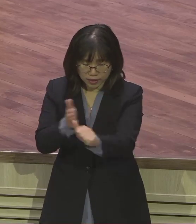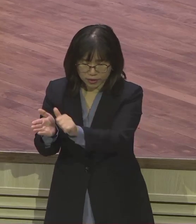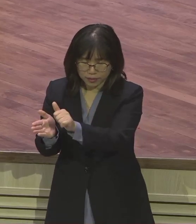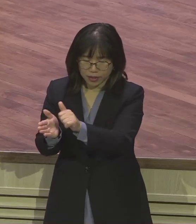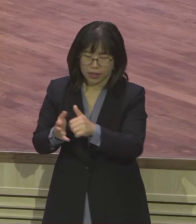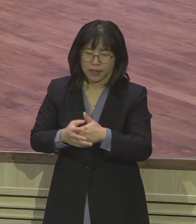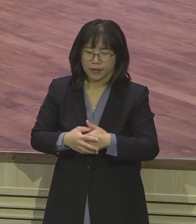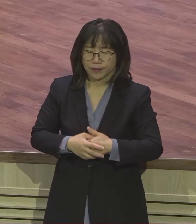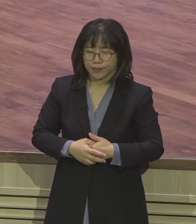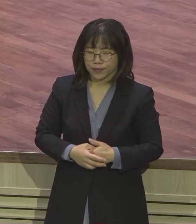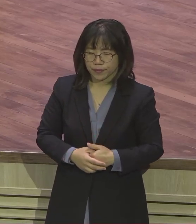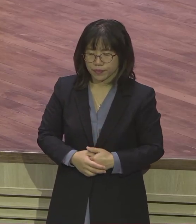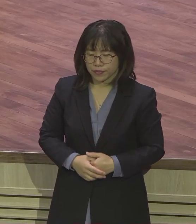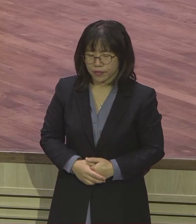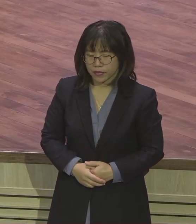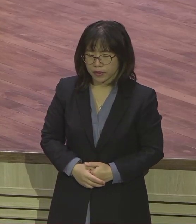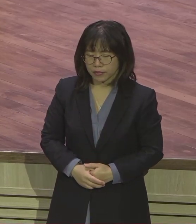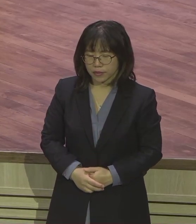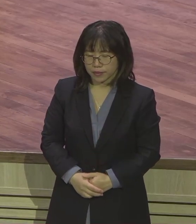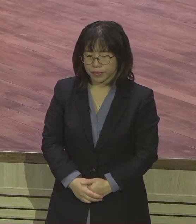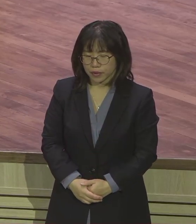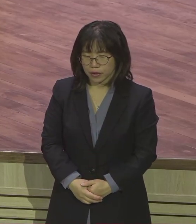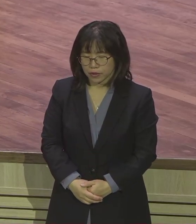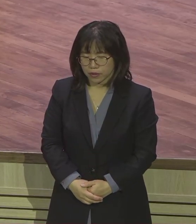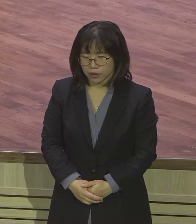주옵사살아 주옵사살아 사랑의 성취되기하여 주옵사살아